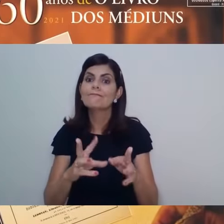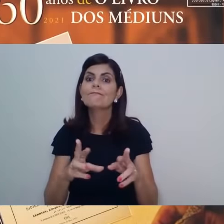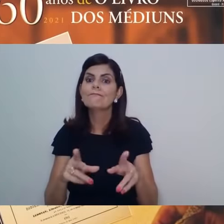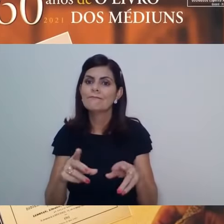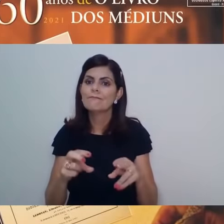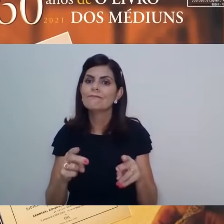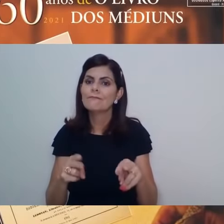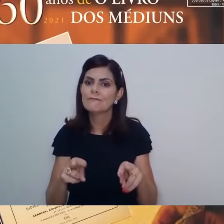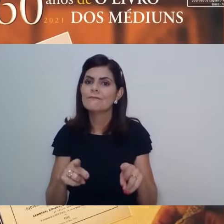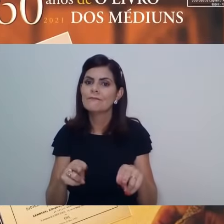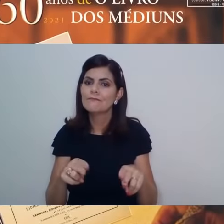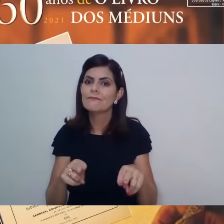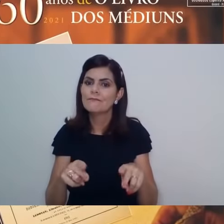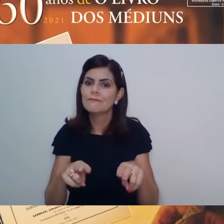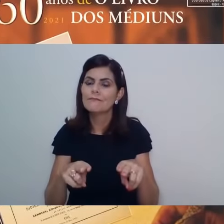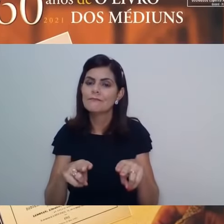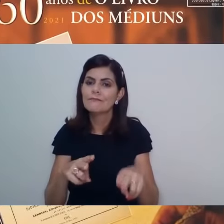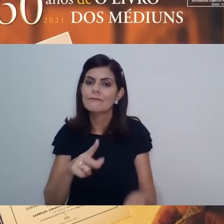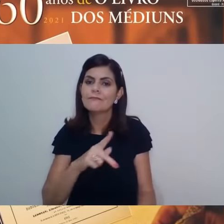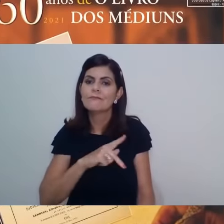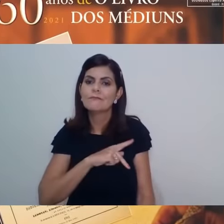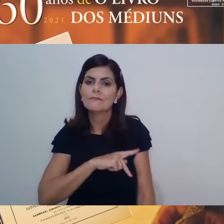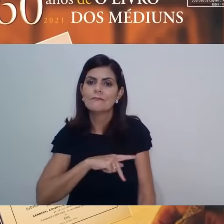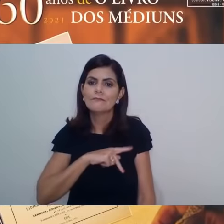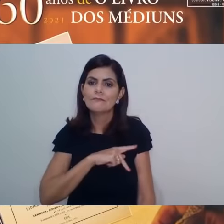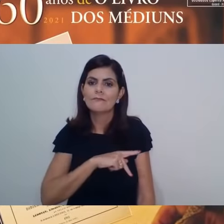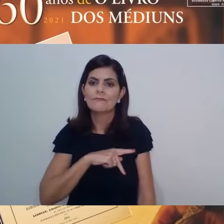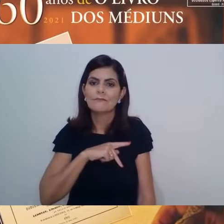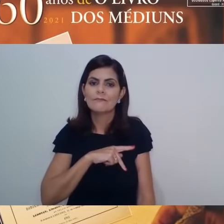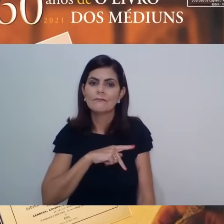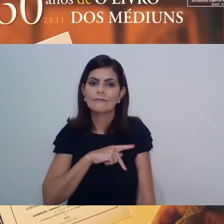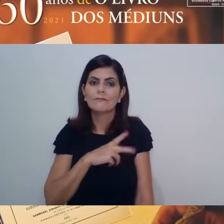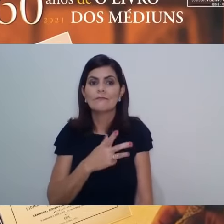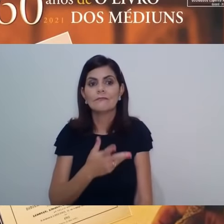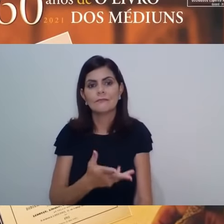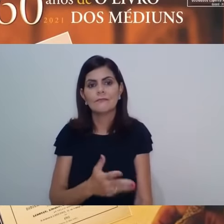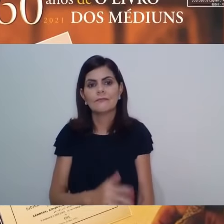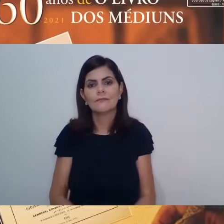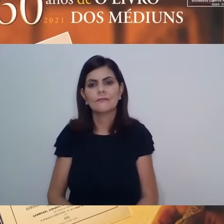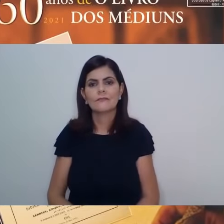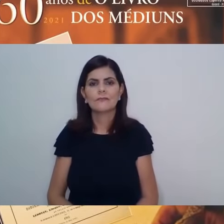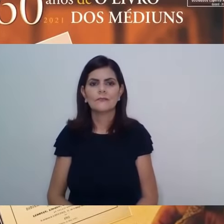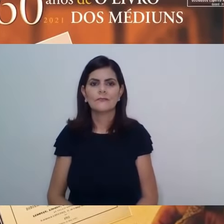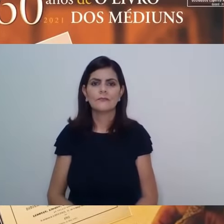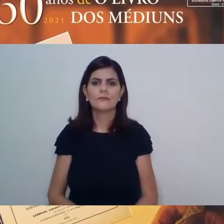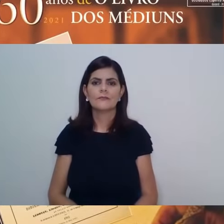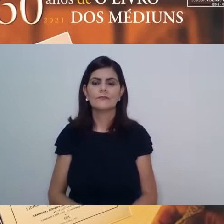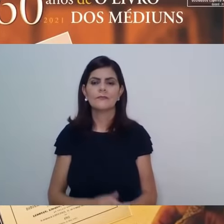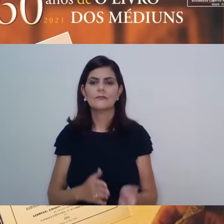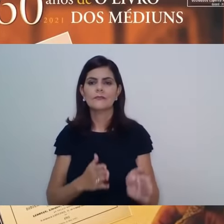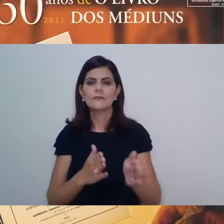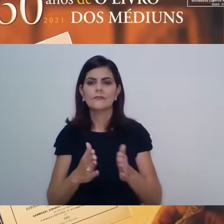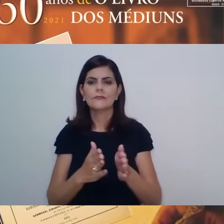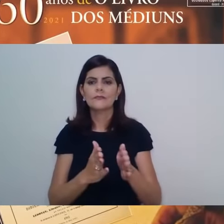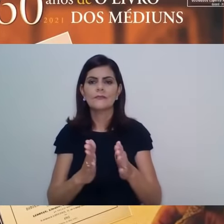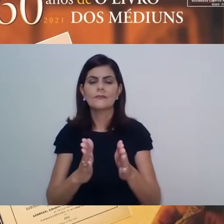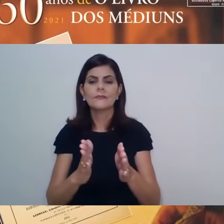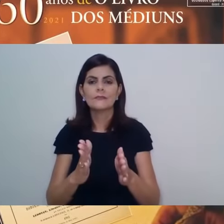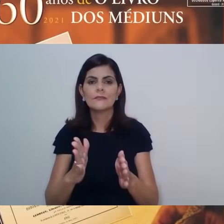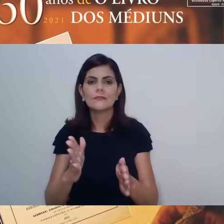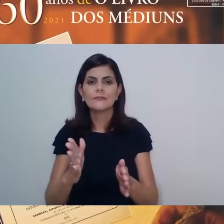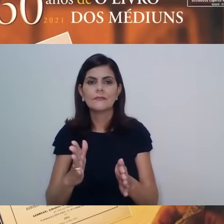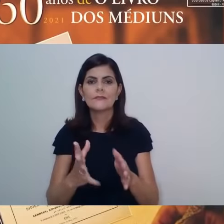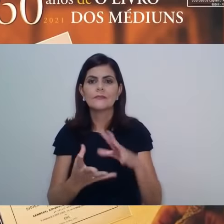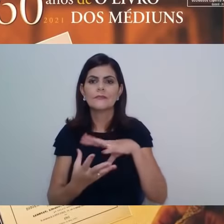Guardados aí as devidas proporções da análise, da comparação, nós também, em nossa jornada espiritual, não pensando em termos de uma